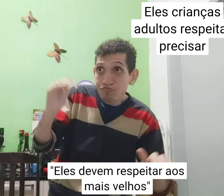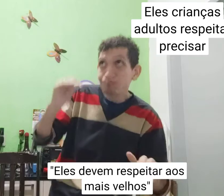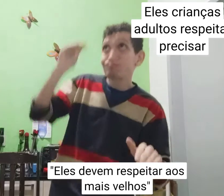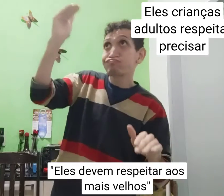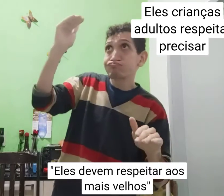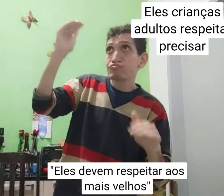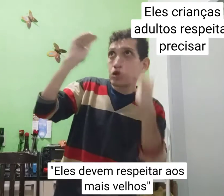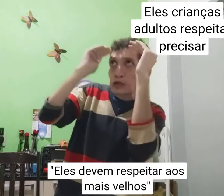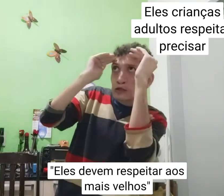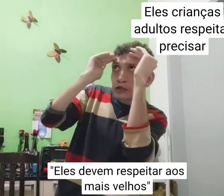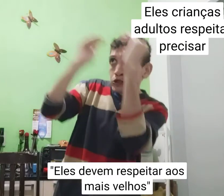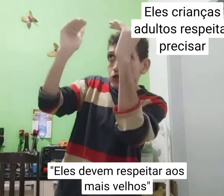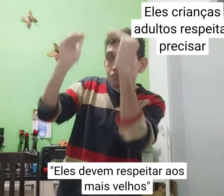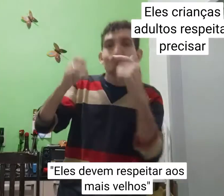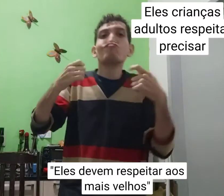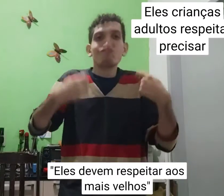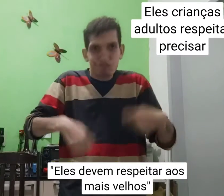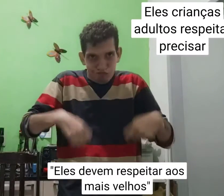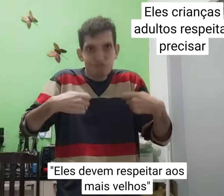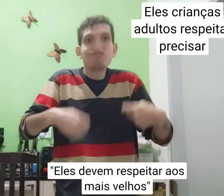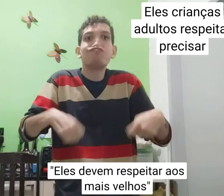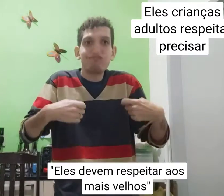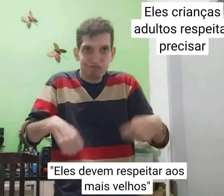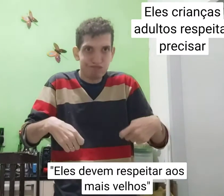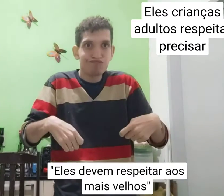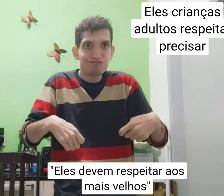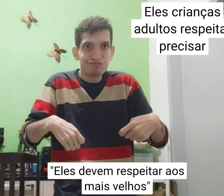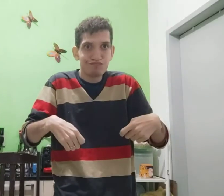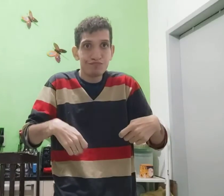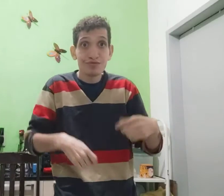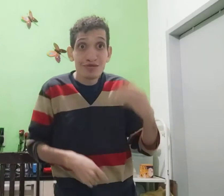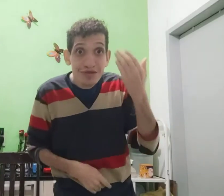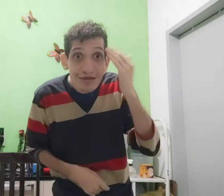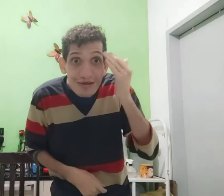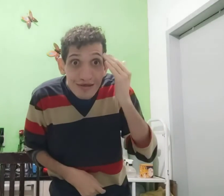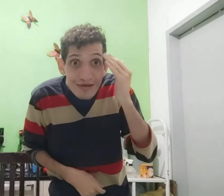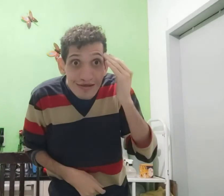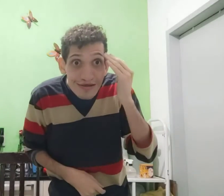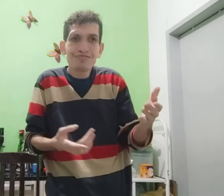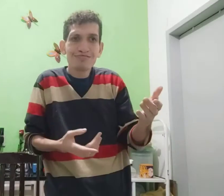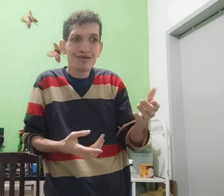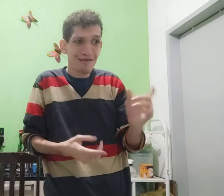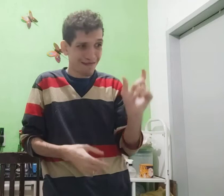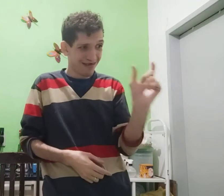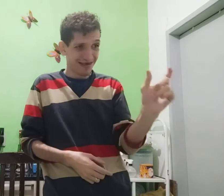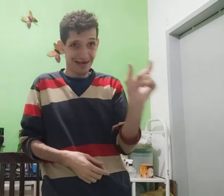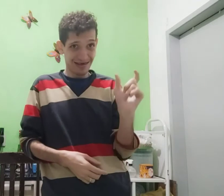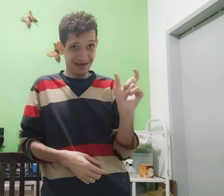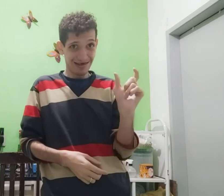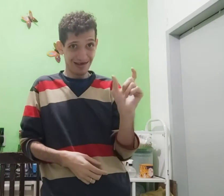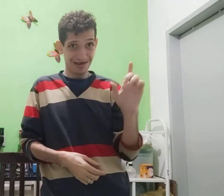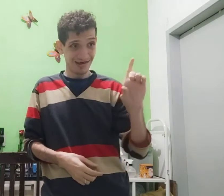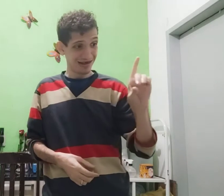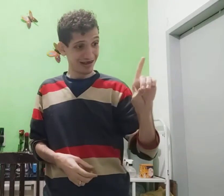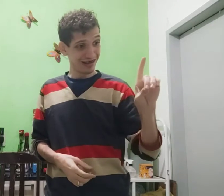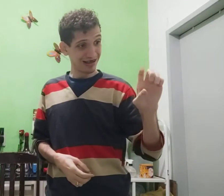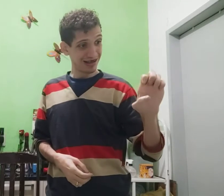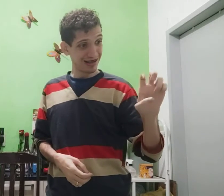eles, crianças, adultos, respeitar, precisar. Entendeu? Então, essa